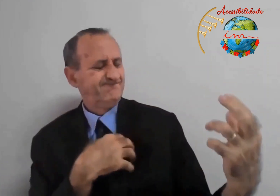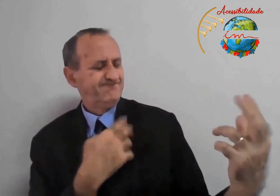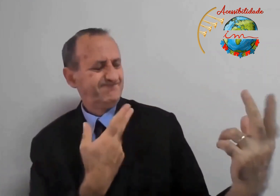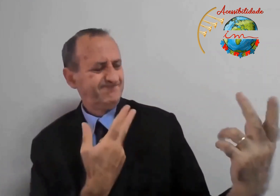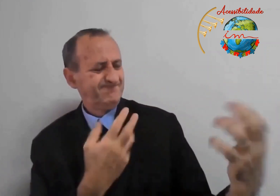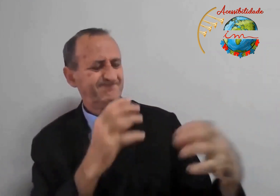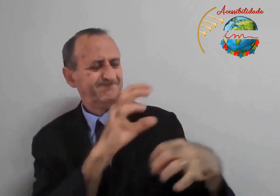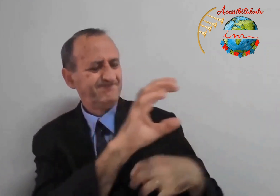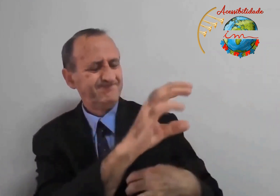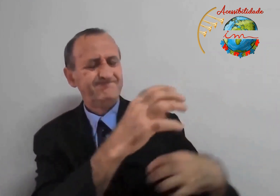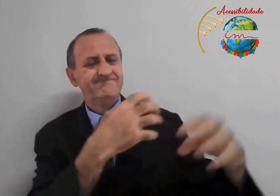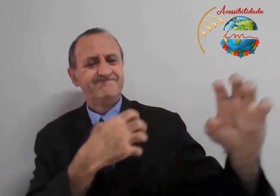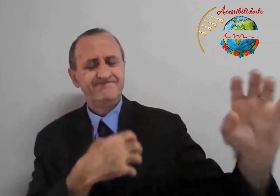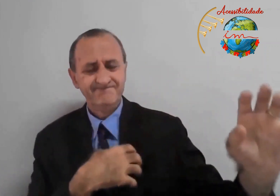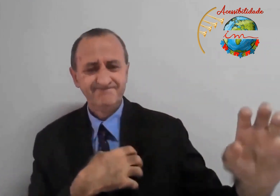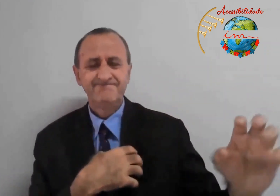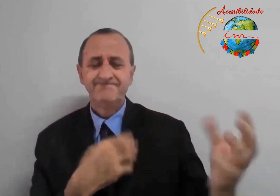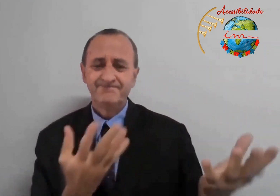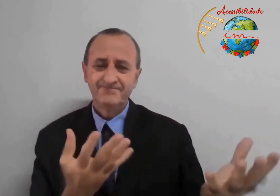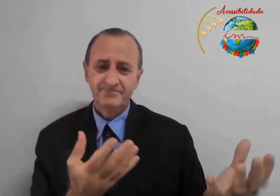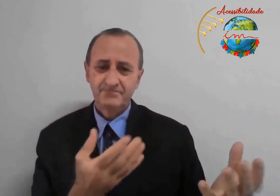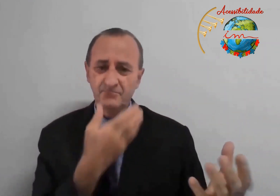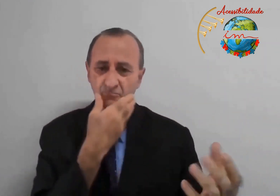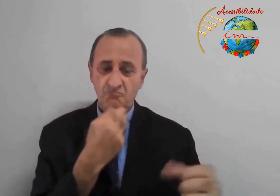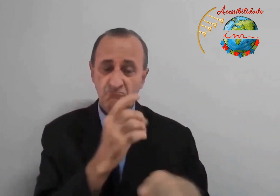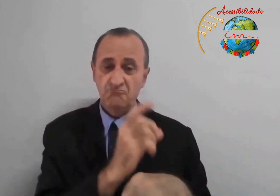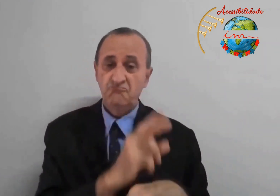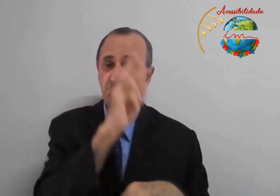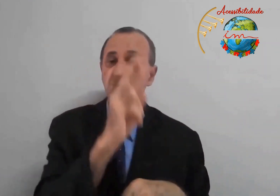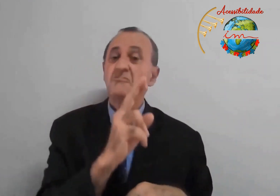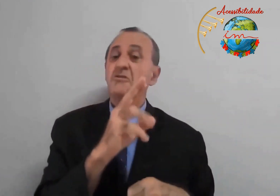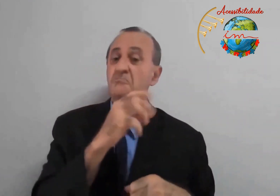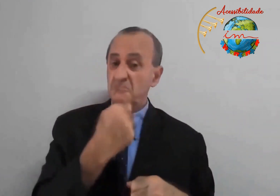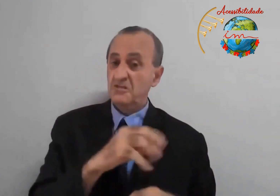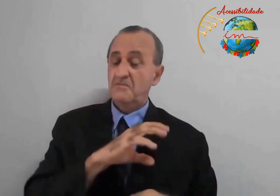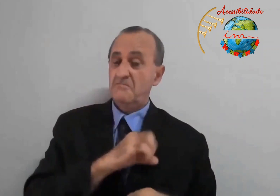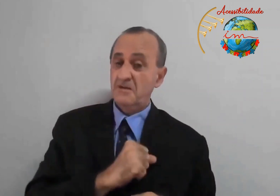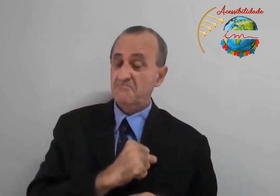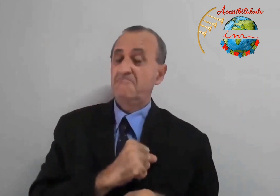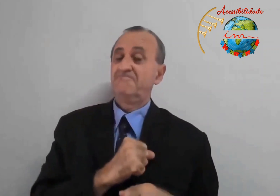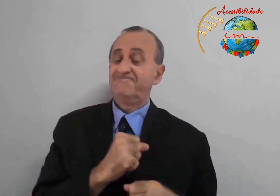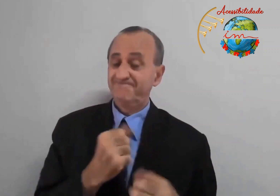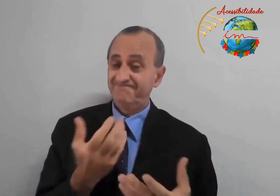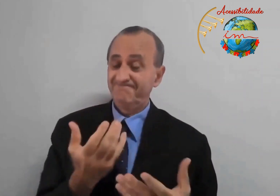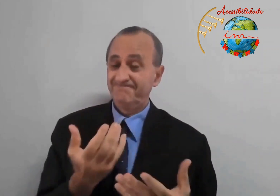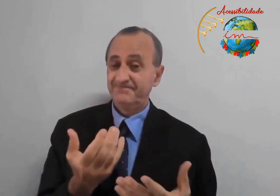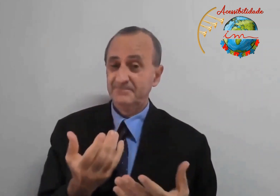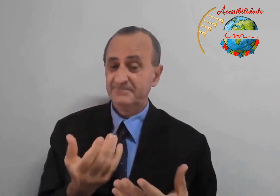Então, vivemos juntos os mesmos sofrimentos, essa interação, essa troca. Então, o meu próximo.